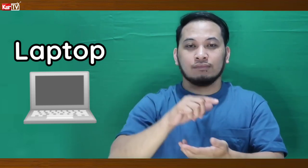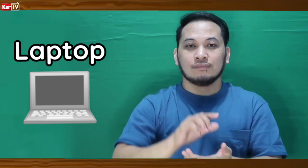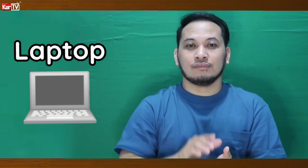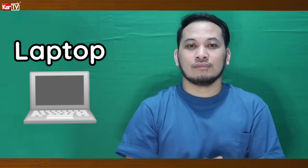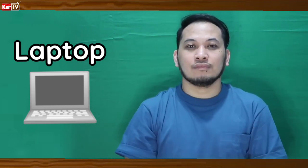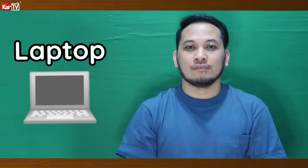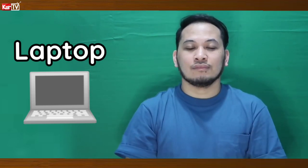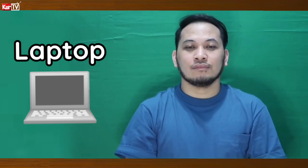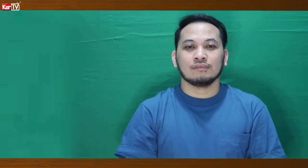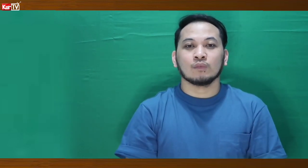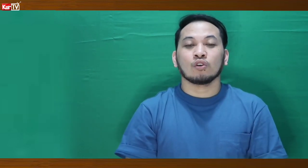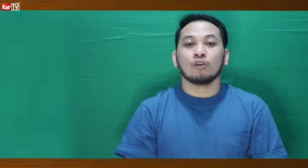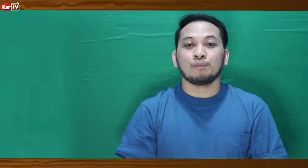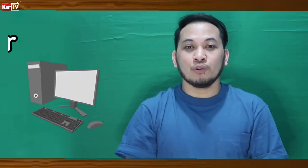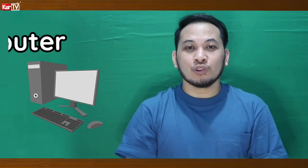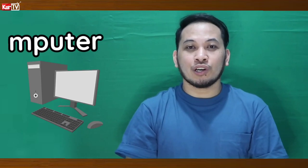Laptop Computer